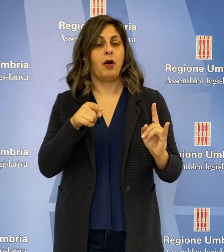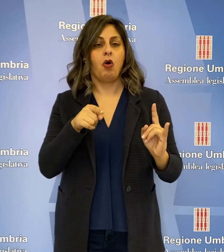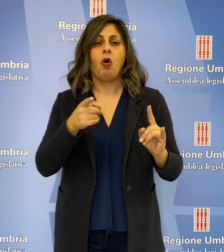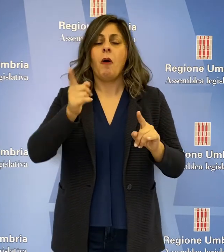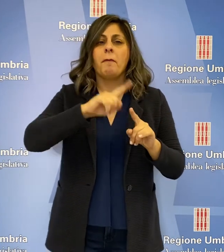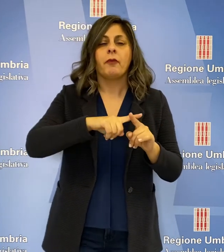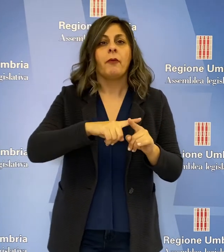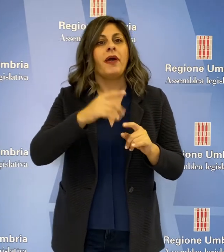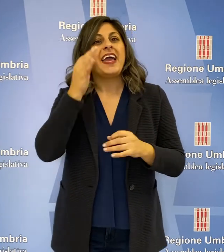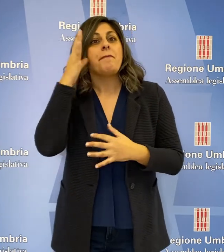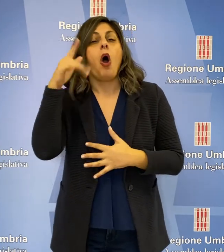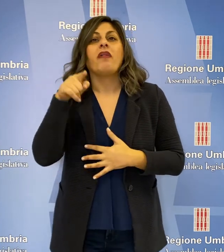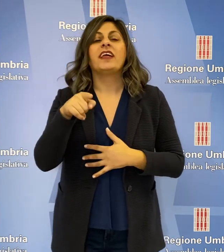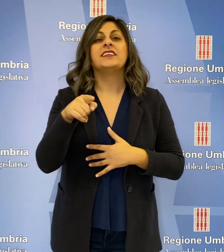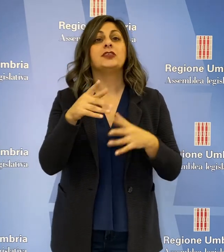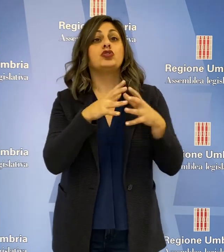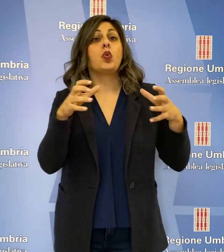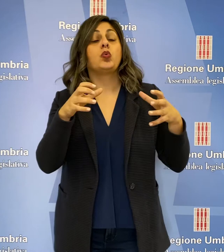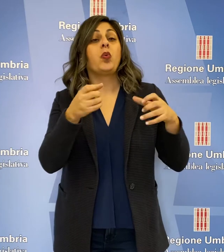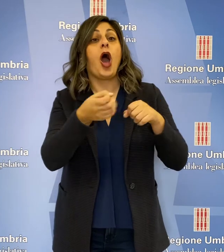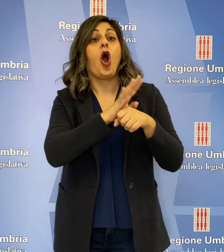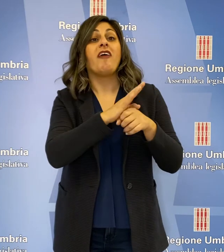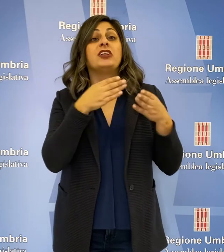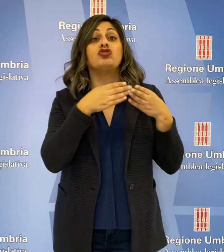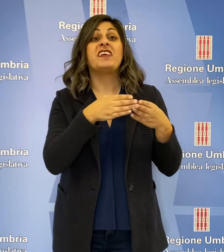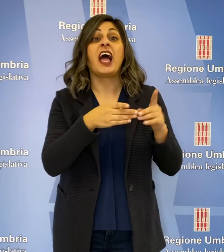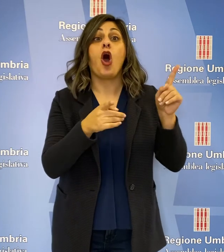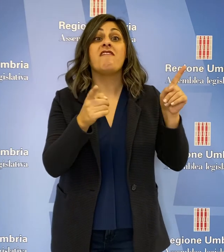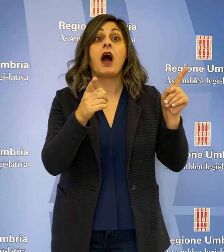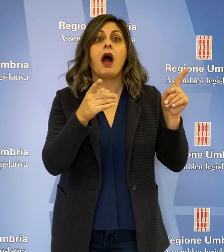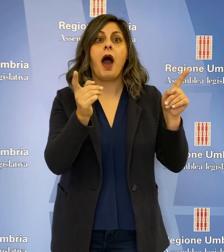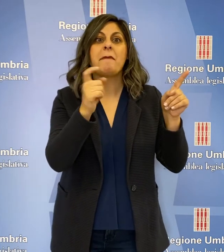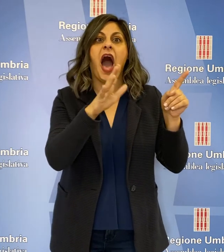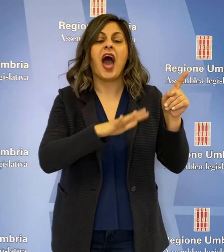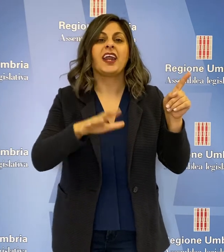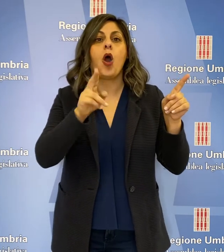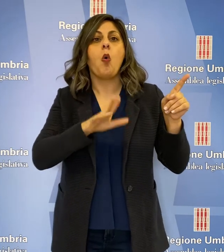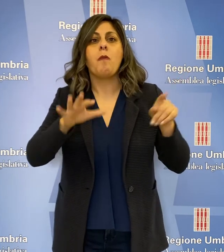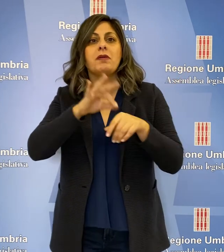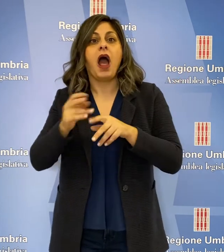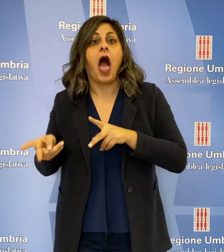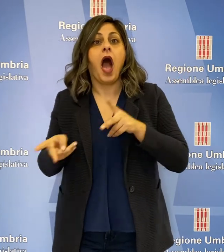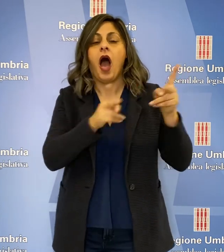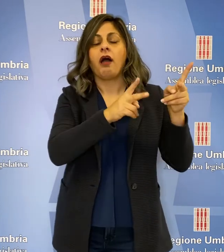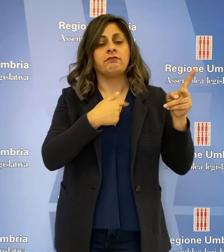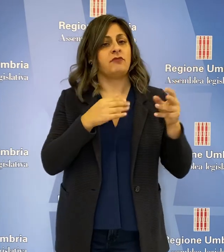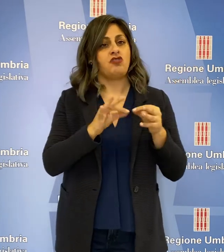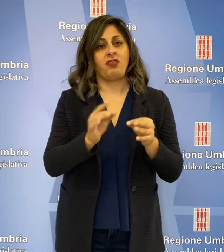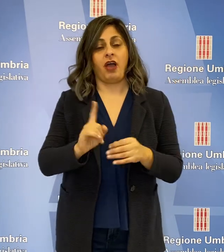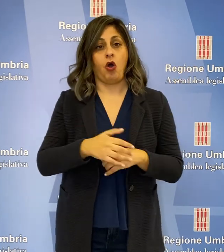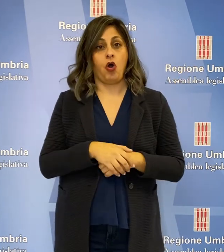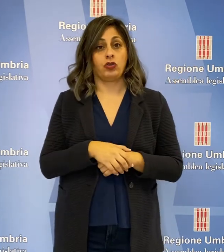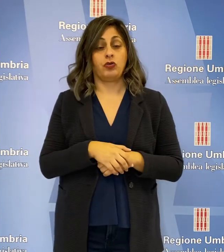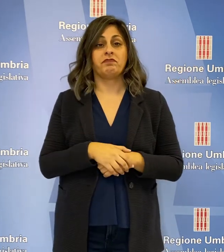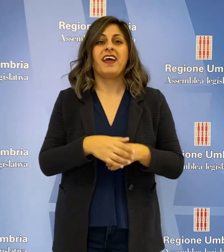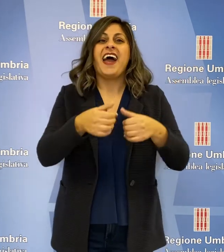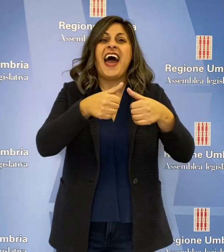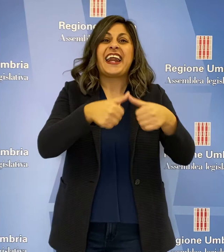siamo d'accordo con l'ipotesi di una struttura Covid a Civitanova Marche per i malati umbri. Nelle residenze sanitarie e nelle